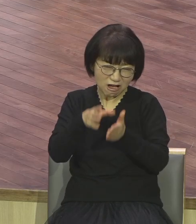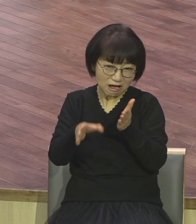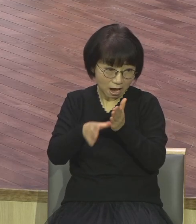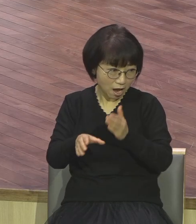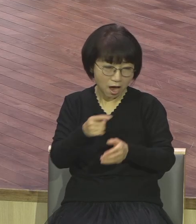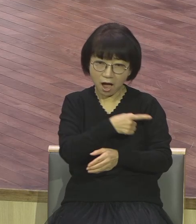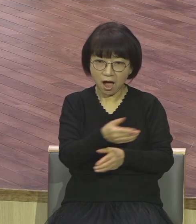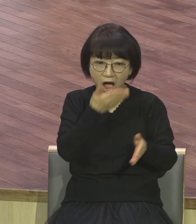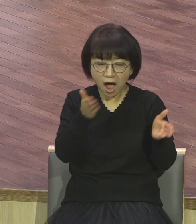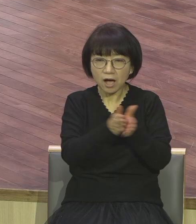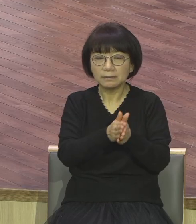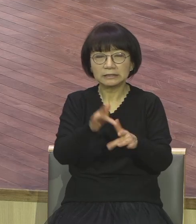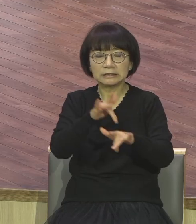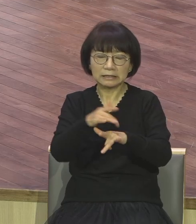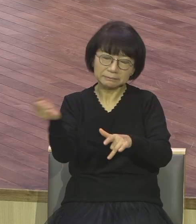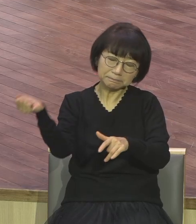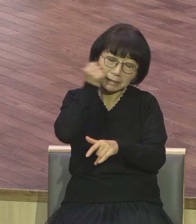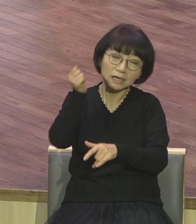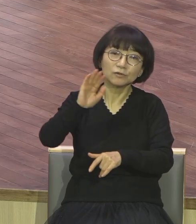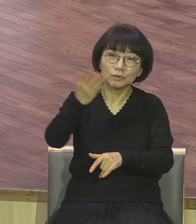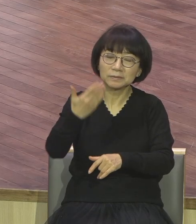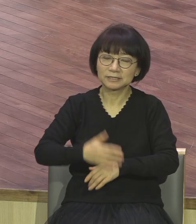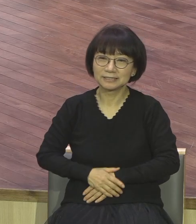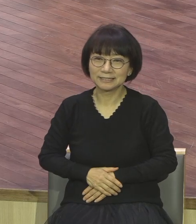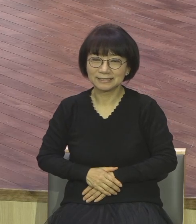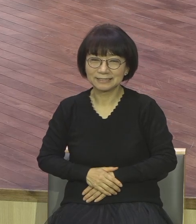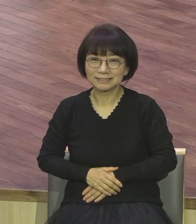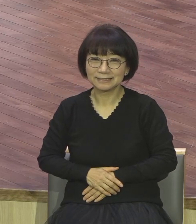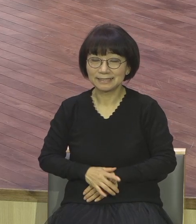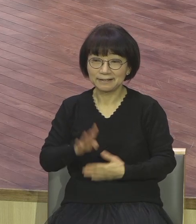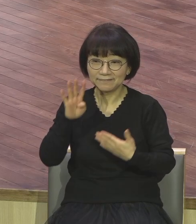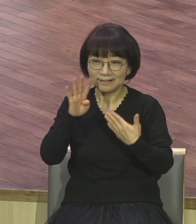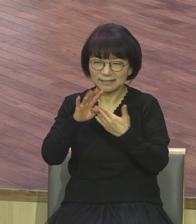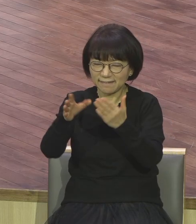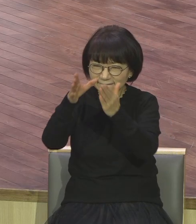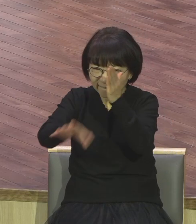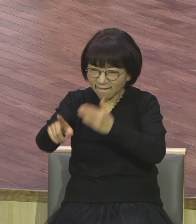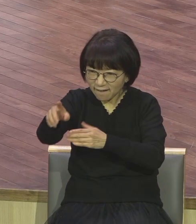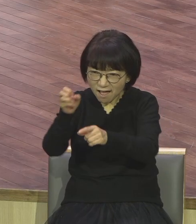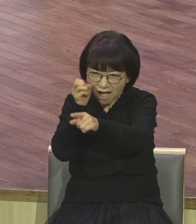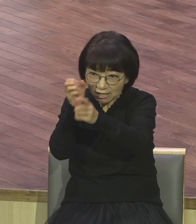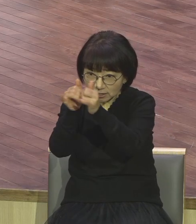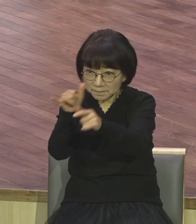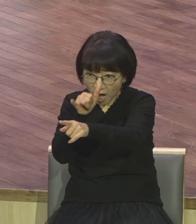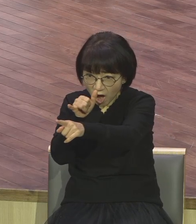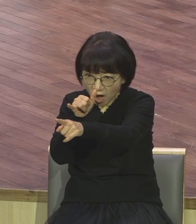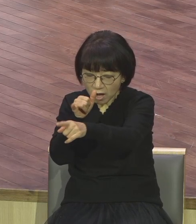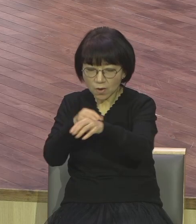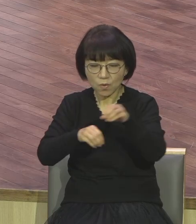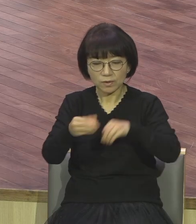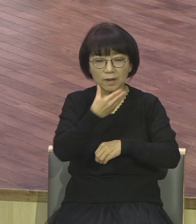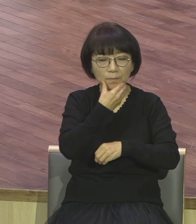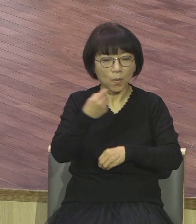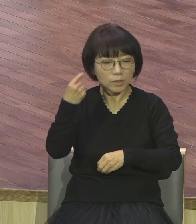오히려 우리는 어떤 눈을 가져야 돼요 복음의 눈 극률의 눈 극률 아시죠